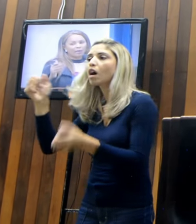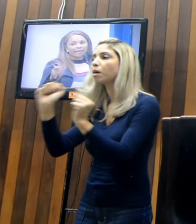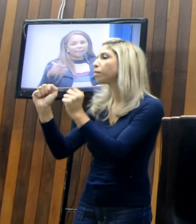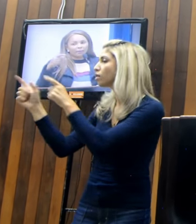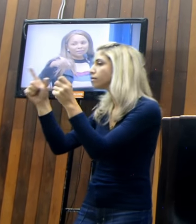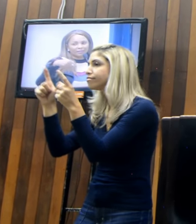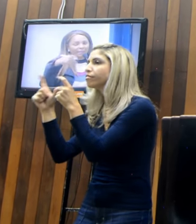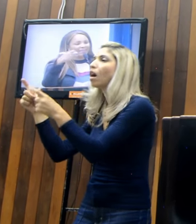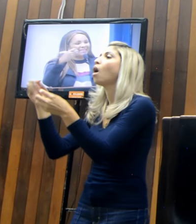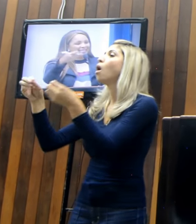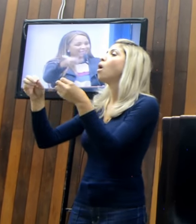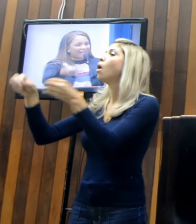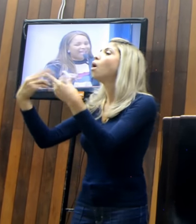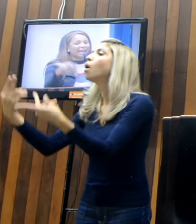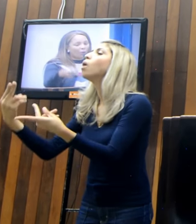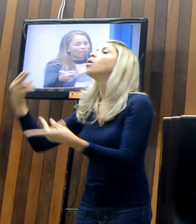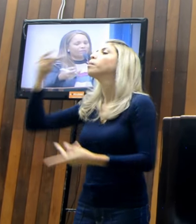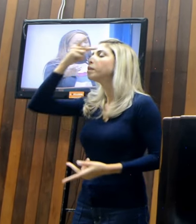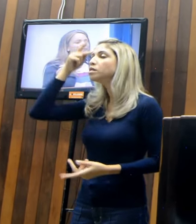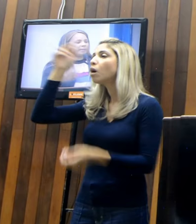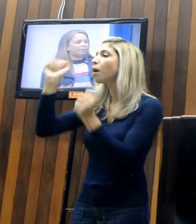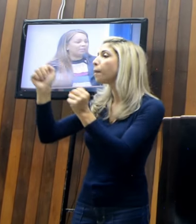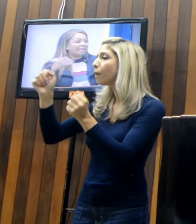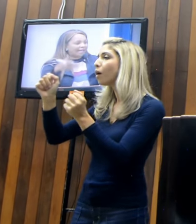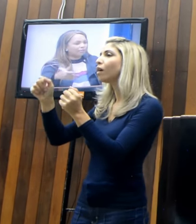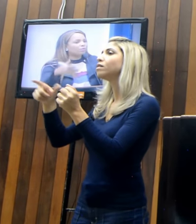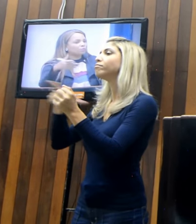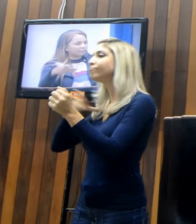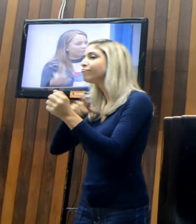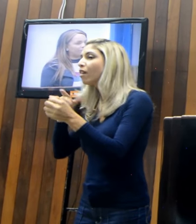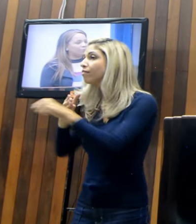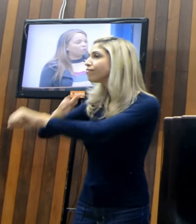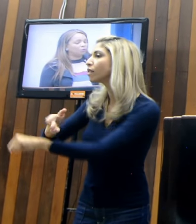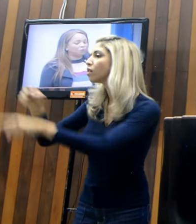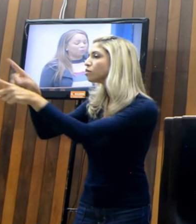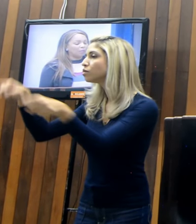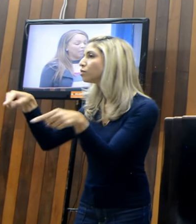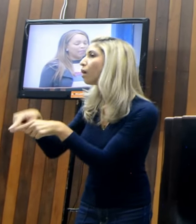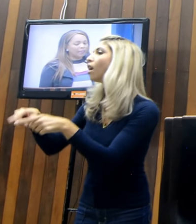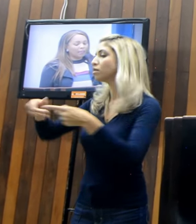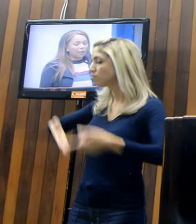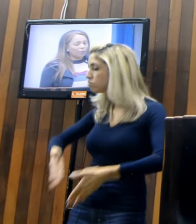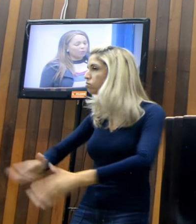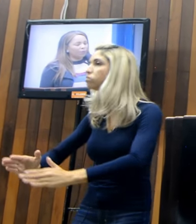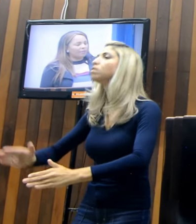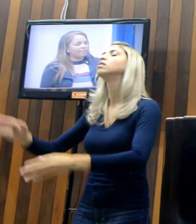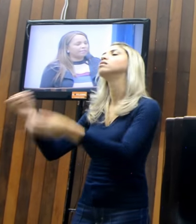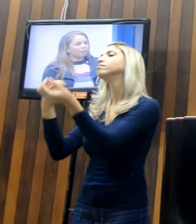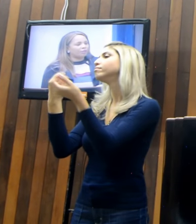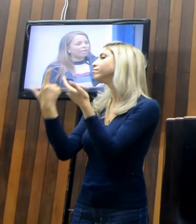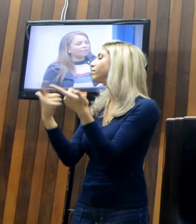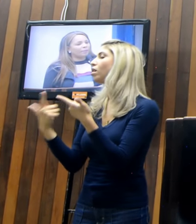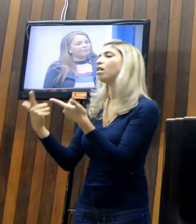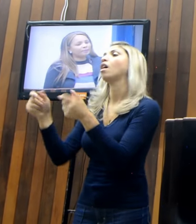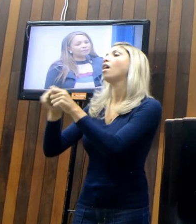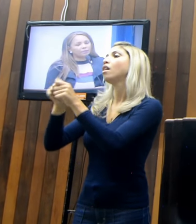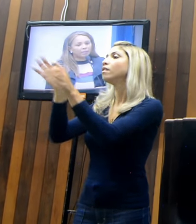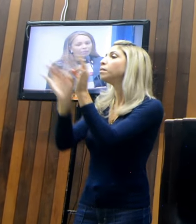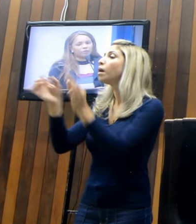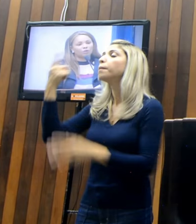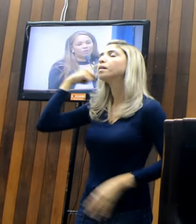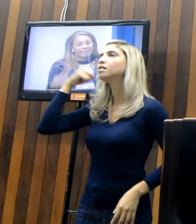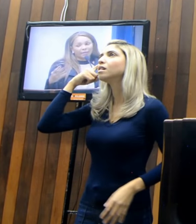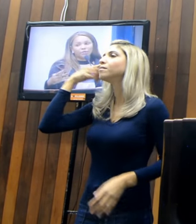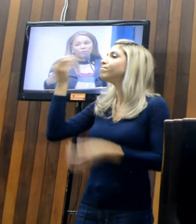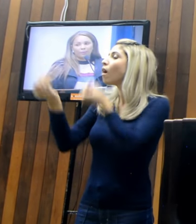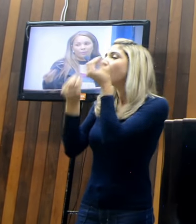tem alguém que possa estar presente lá na hora do nascimento dentro do centro cirúrgico. Então, quando eu fiz esse projeto, eu pensei no seguinte,